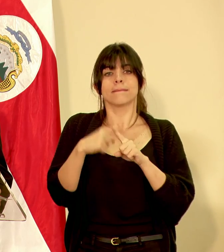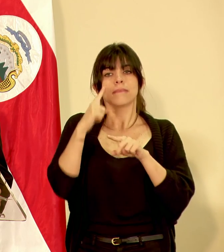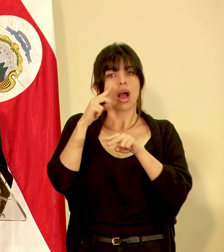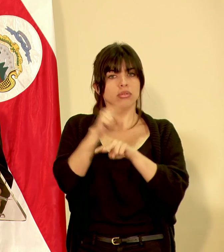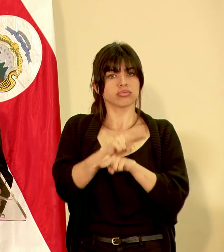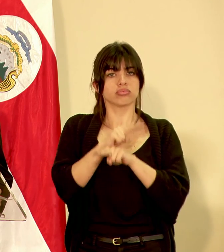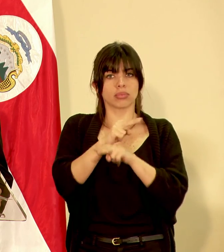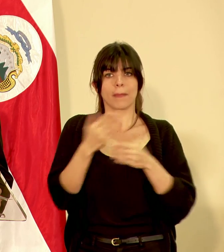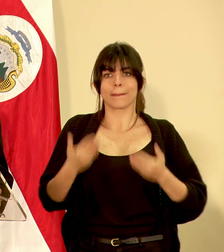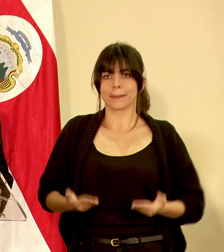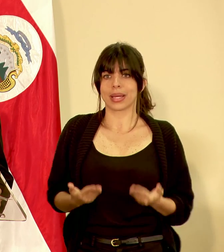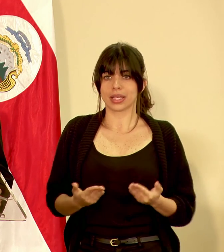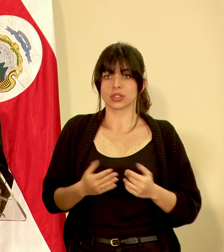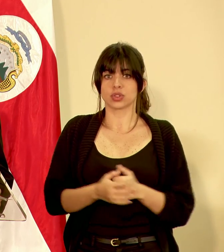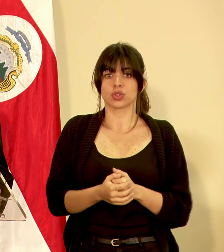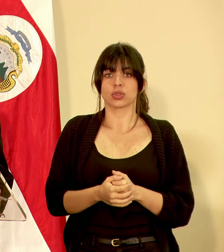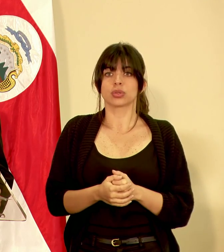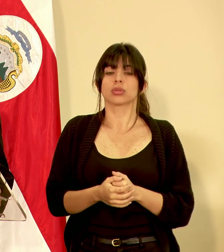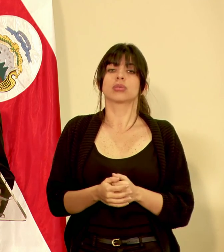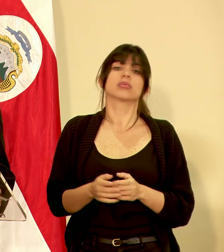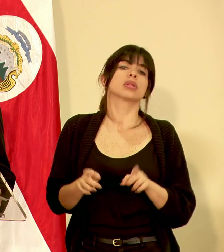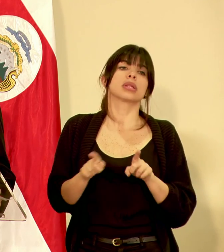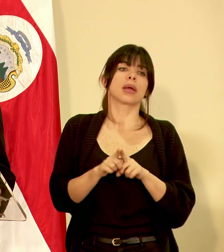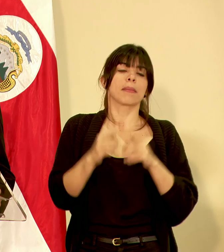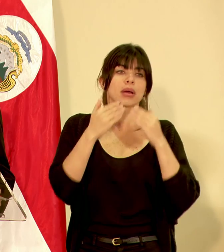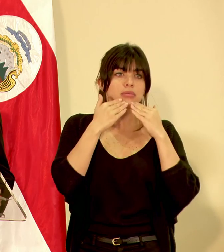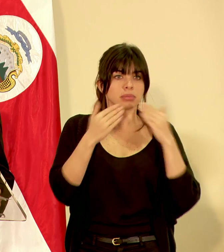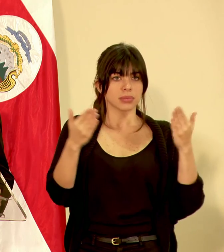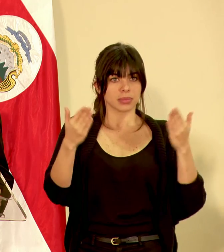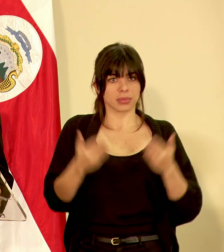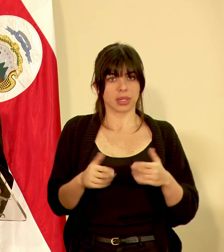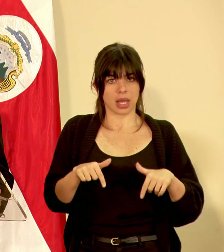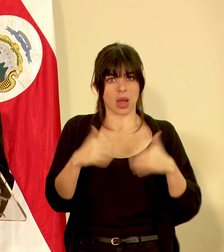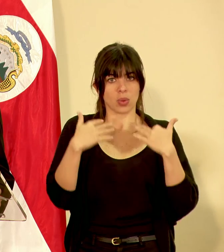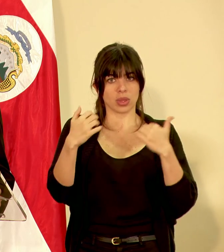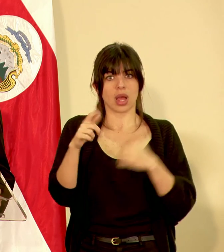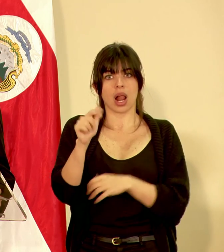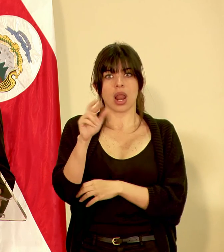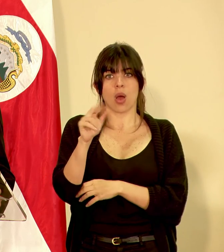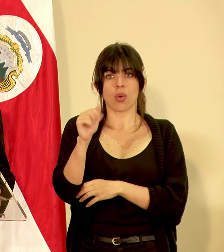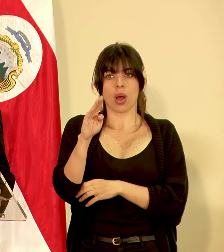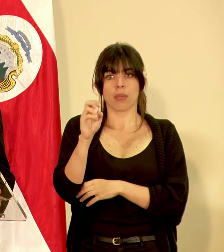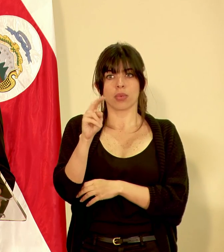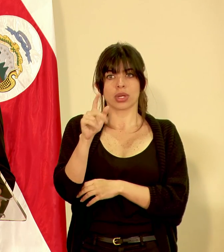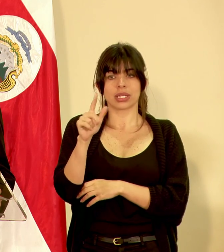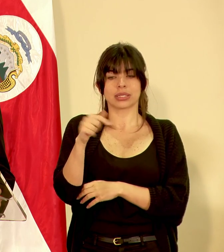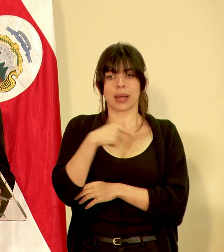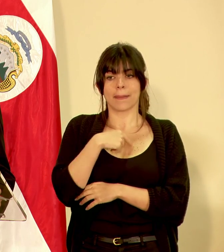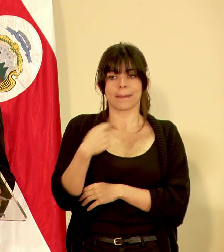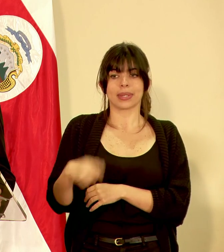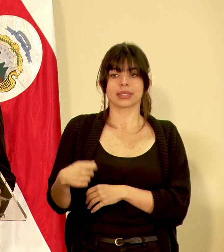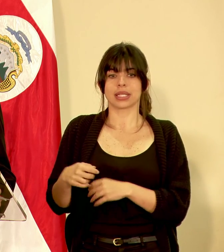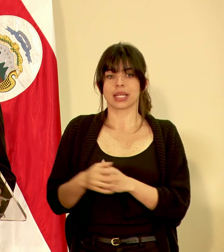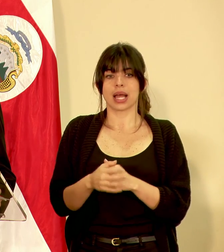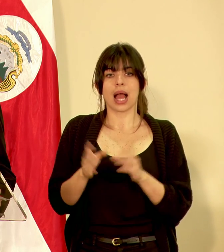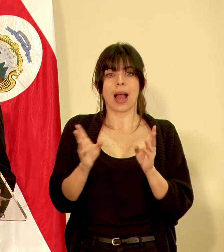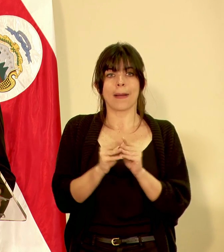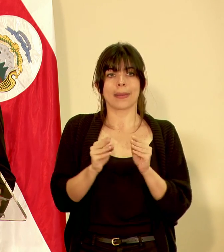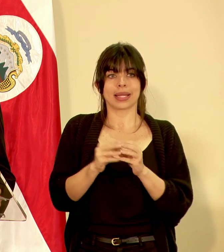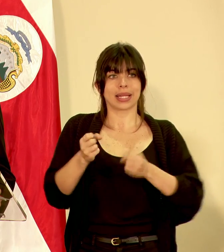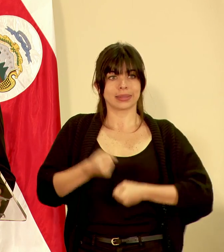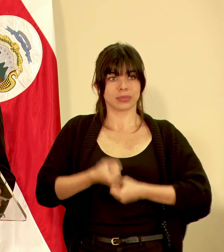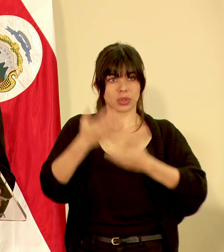de peso de antemano agradecemos la presencia en este auditorio doña Laura Bonilla presidenta de la Cámara de